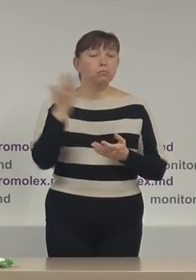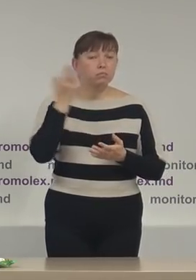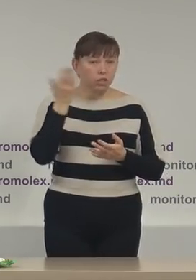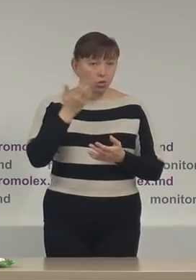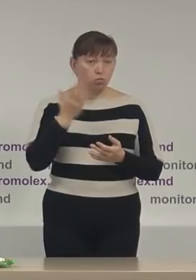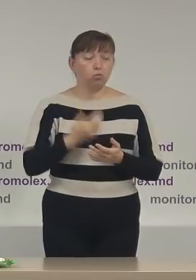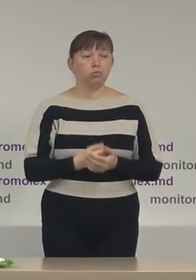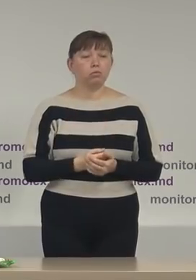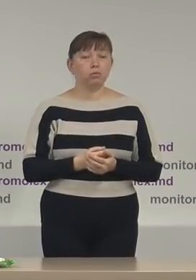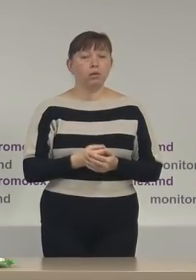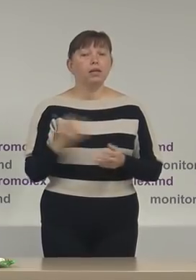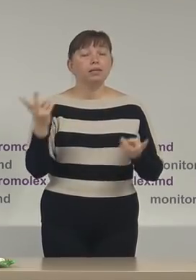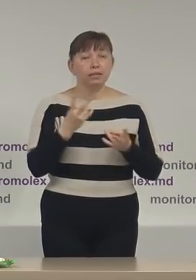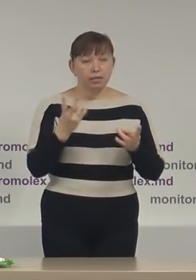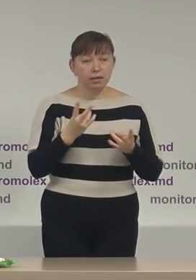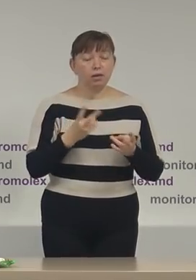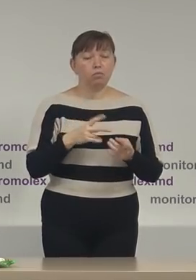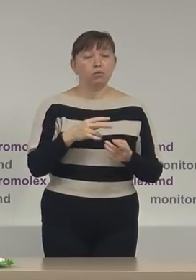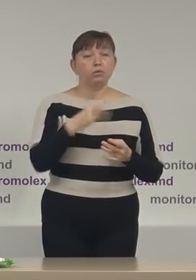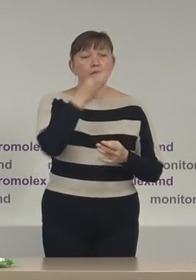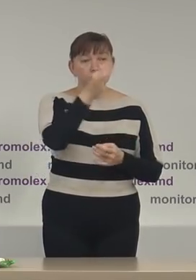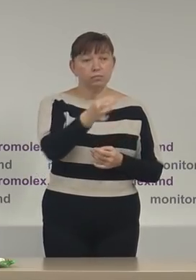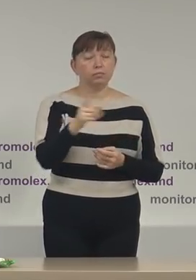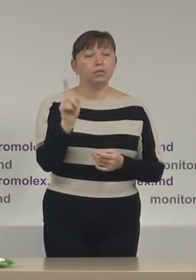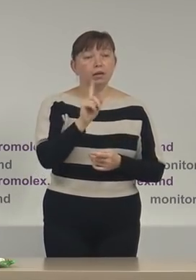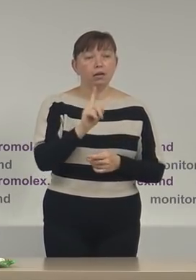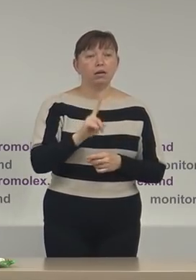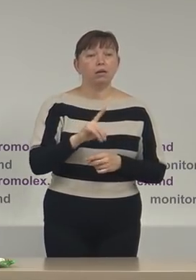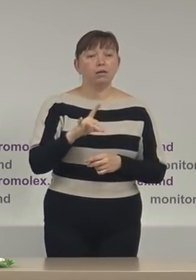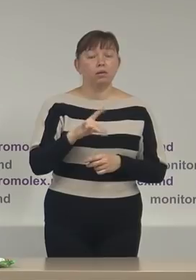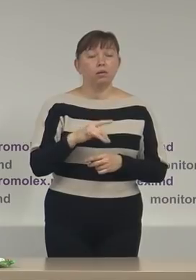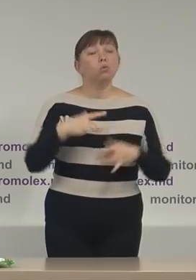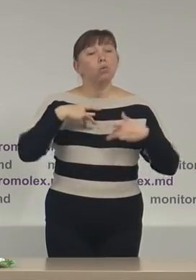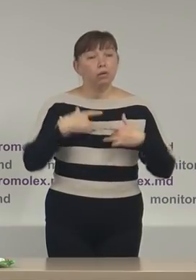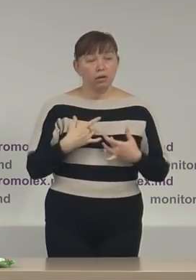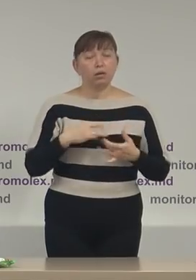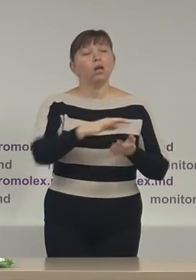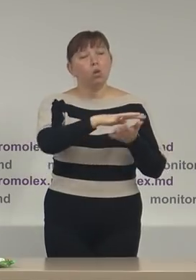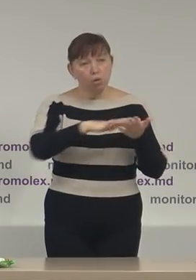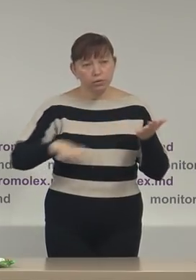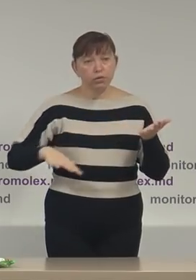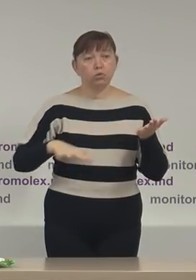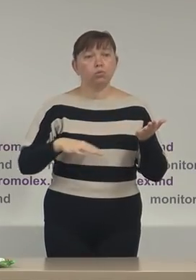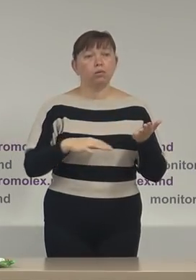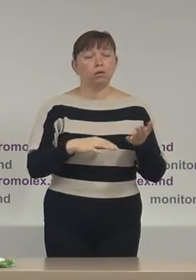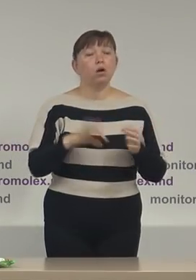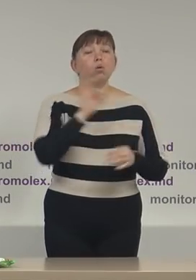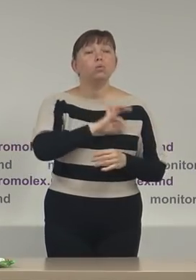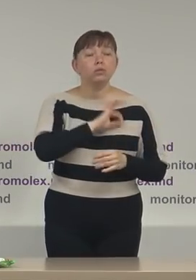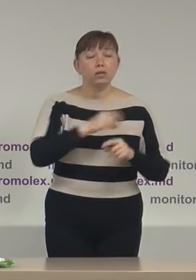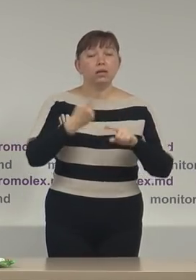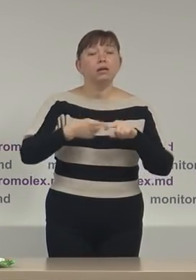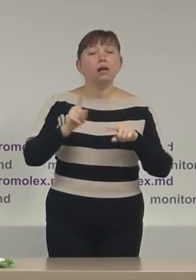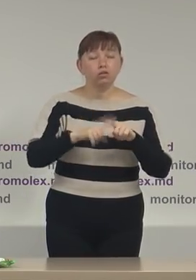trebuie să atragem atenție la faptul că cu regret continuă utilizarea